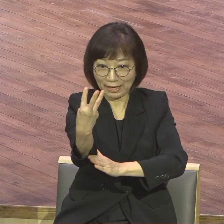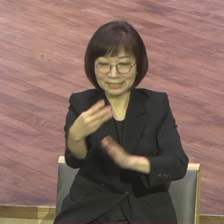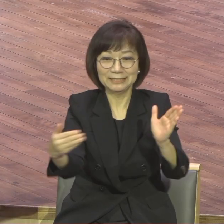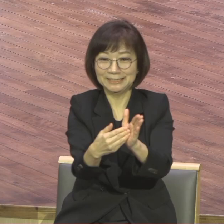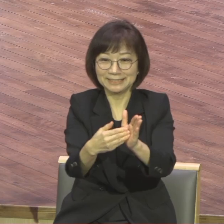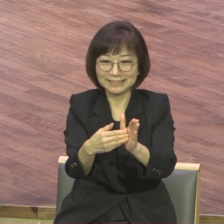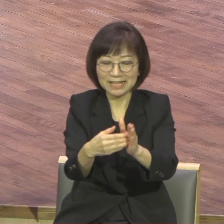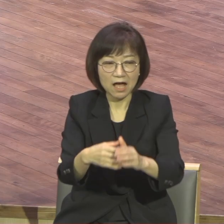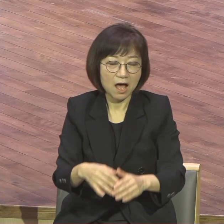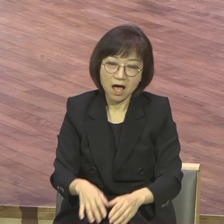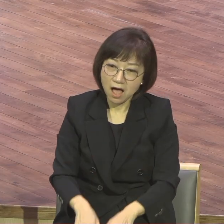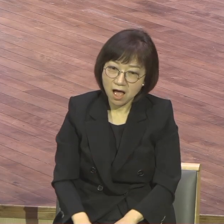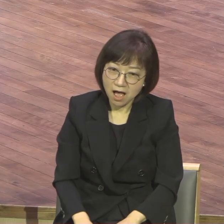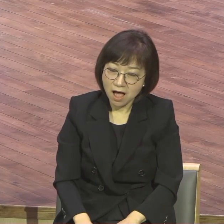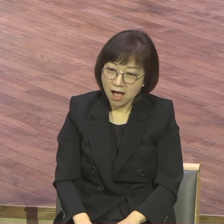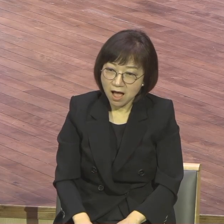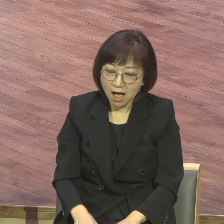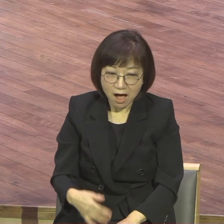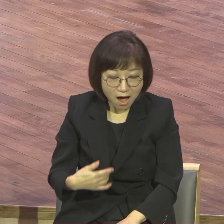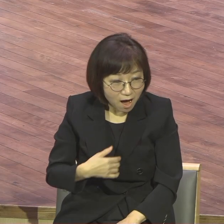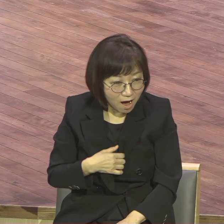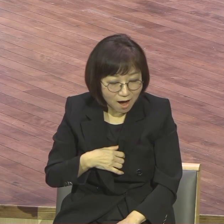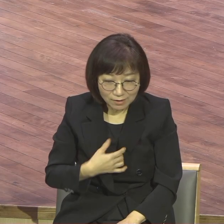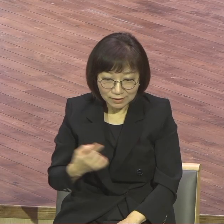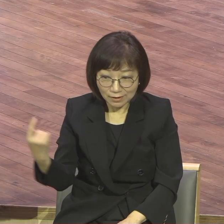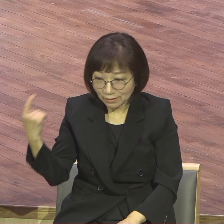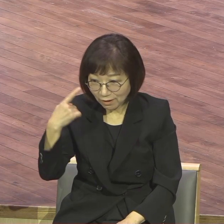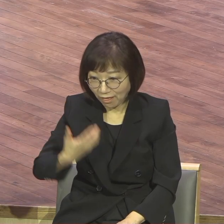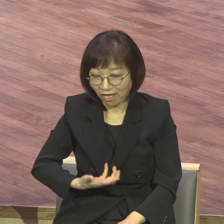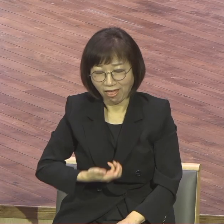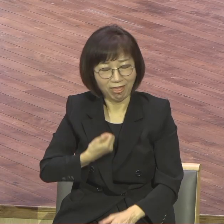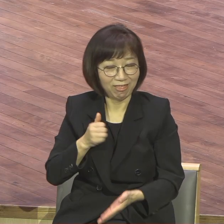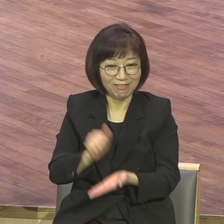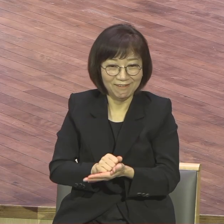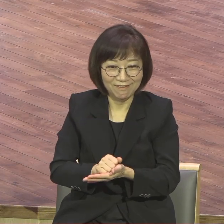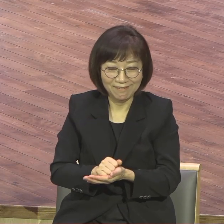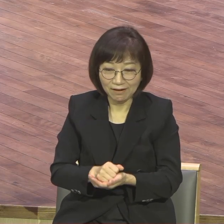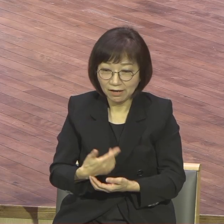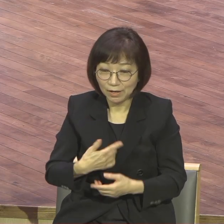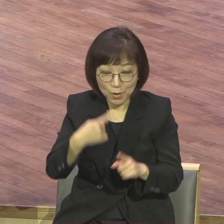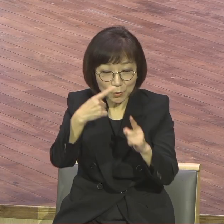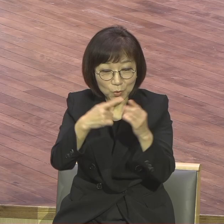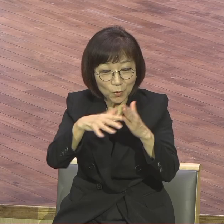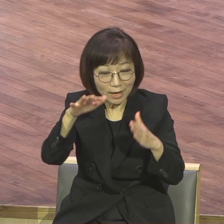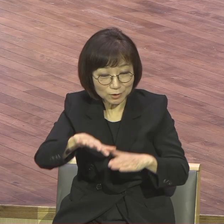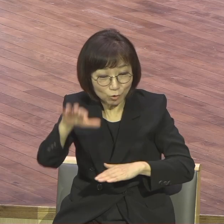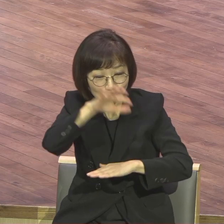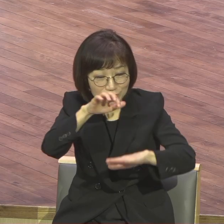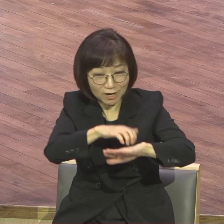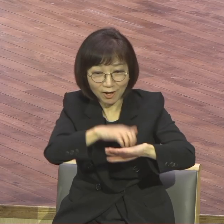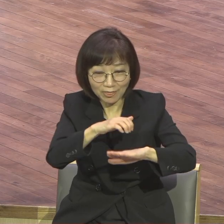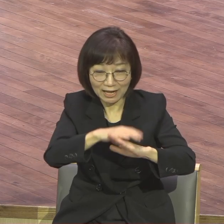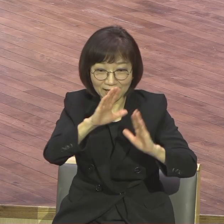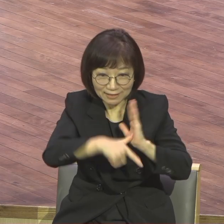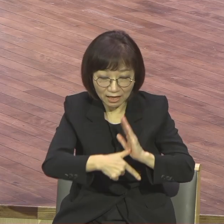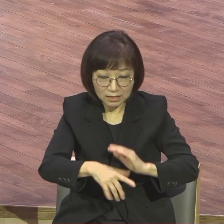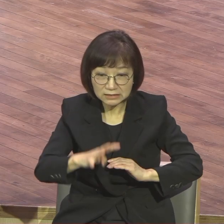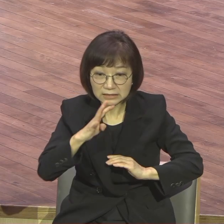지구촌에 이런 교회 나 들어본 적이 없어요 무슨 교회 훈련한다고 그것도 4분 만에 끝내버리냐고